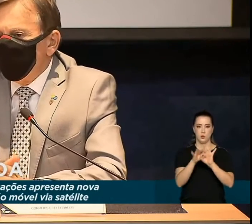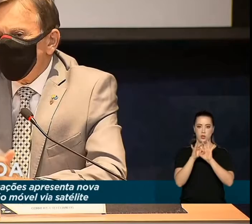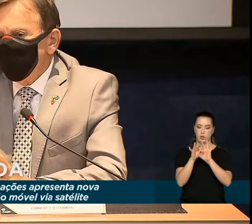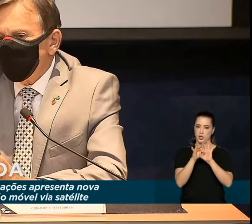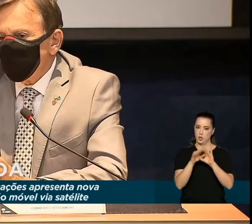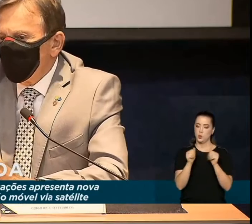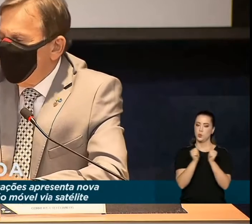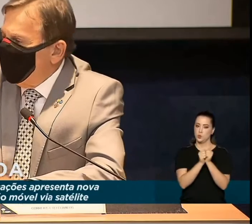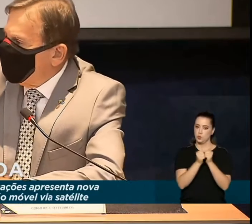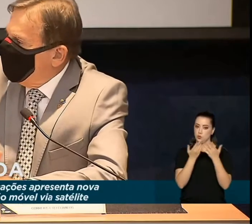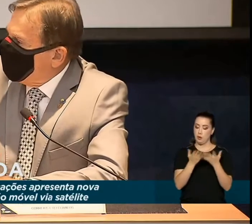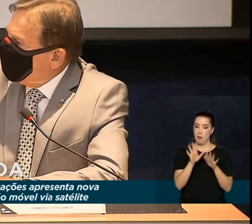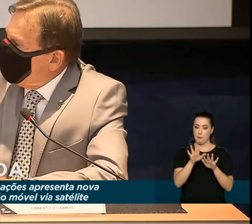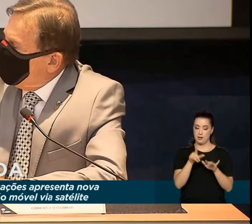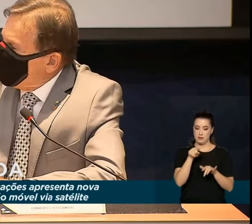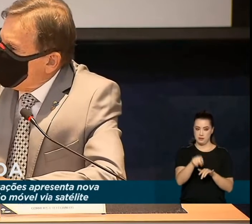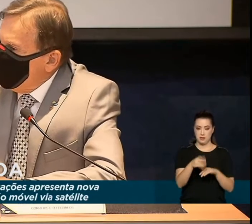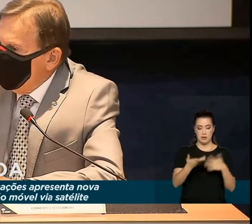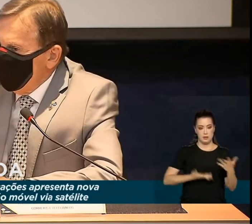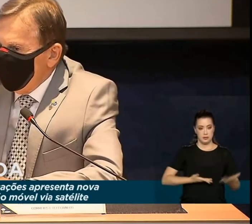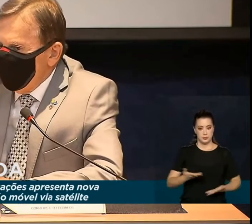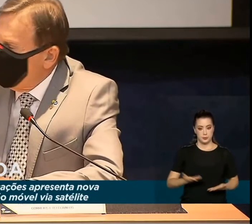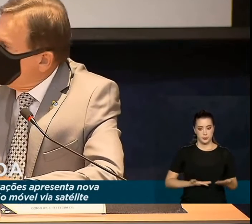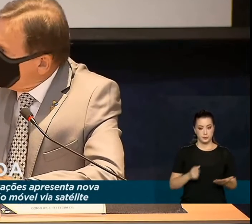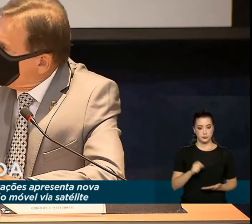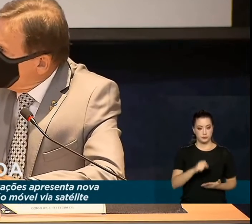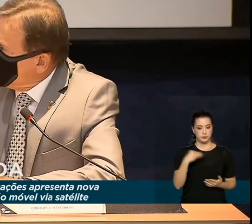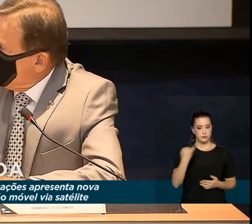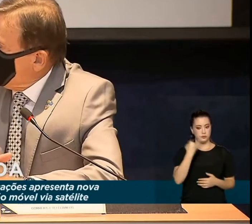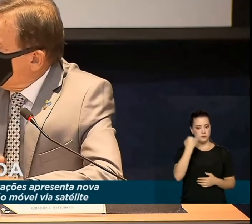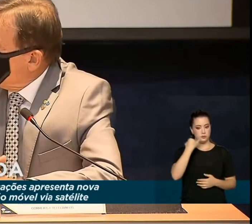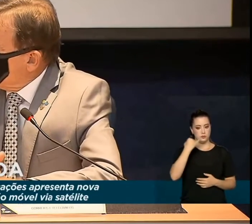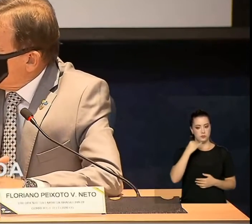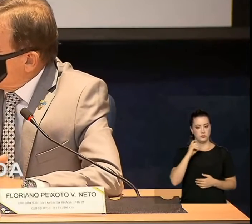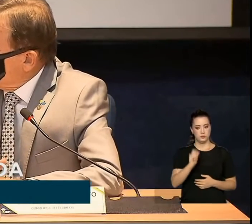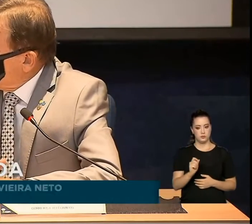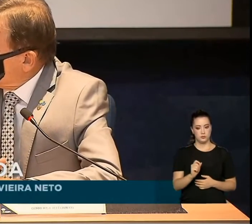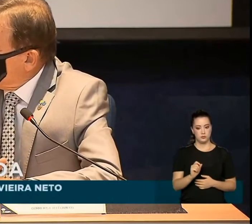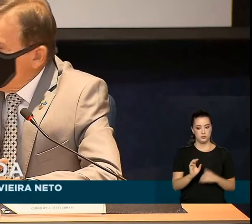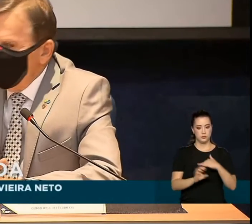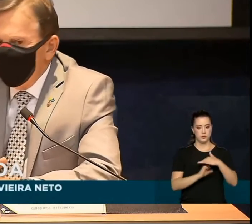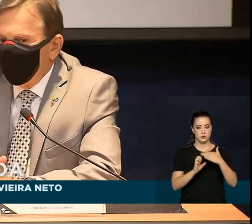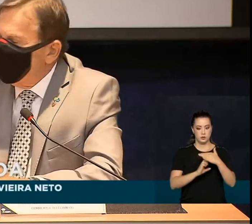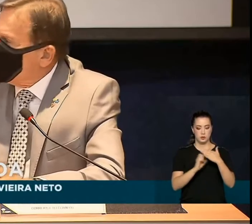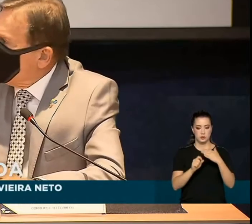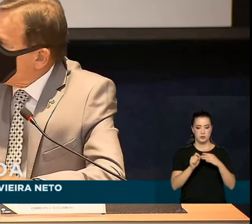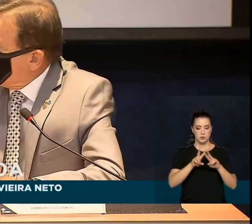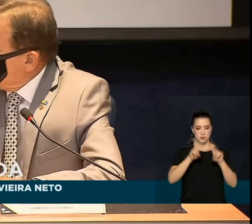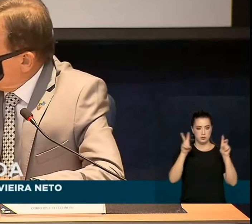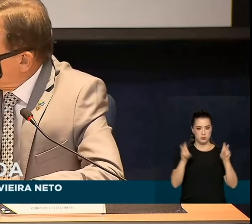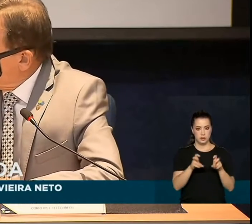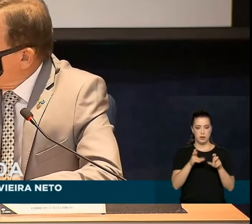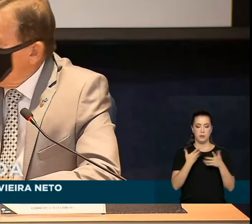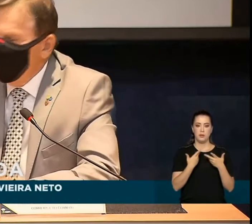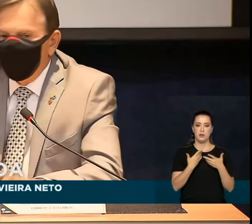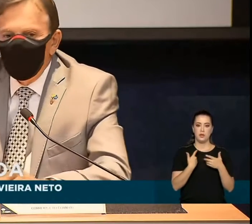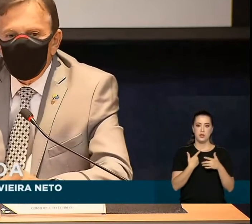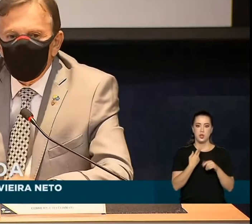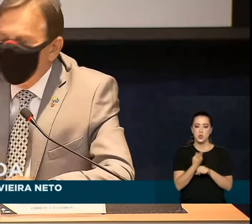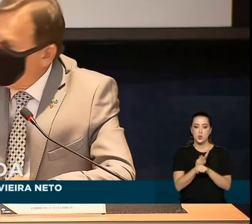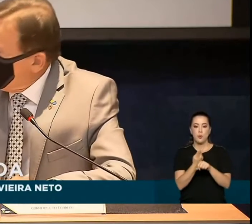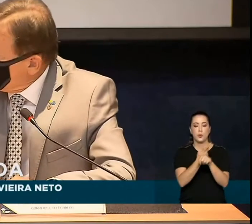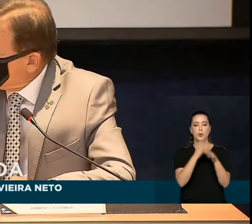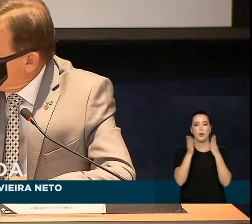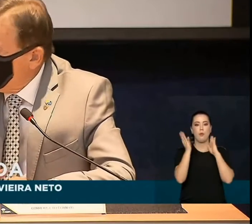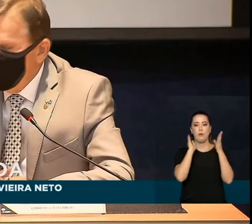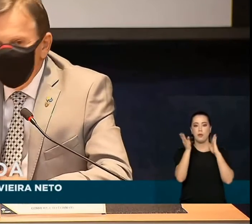mas que esse serviço, ministro, vai ser um ganho muito grande para a empresa em termos de rastreamento, em termos